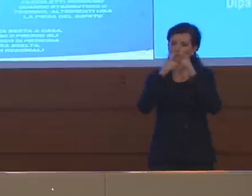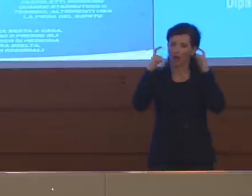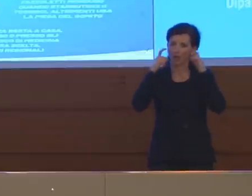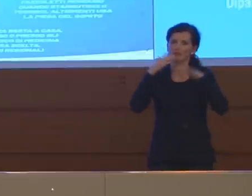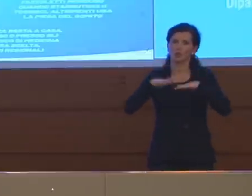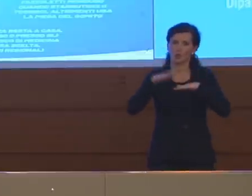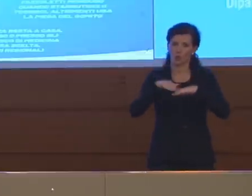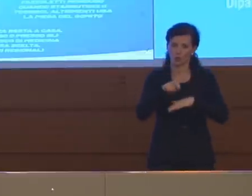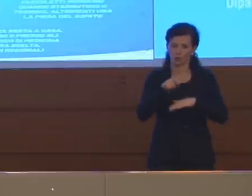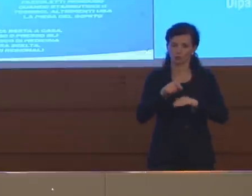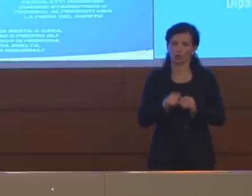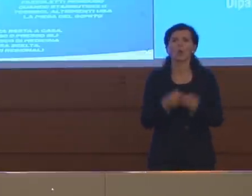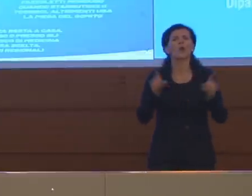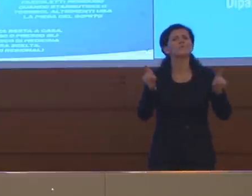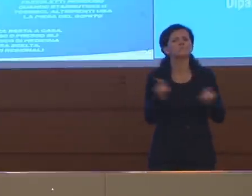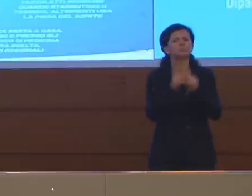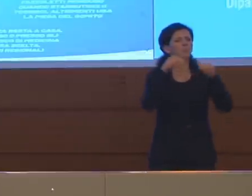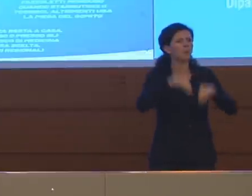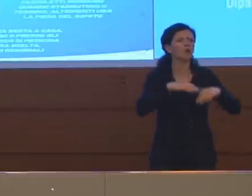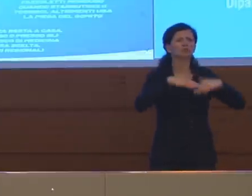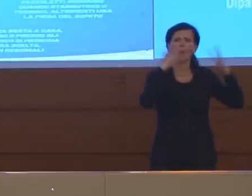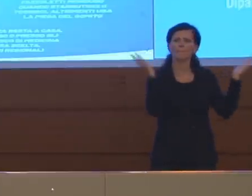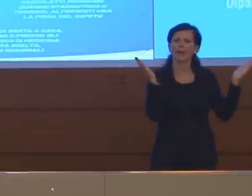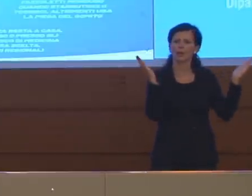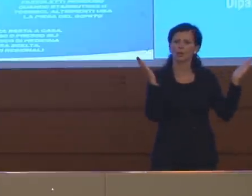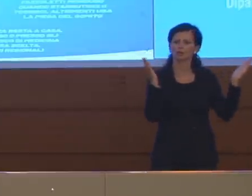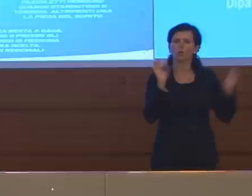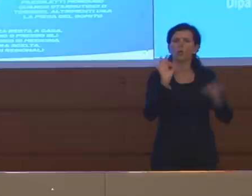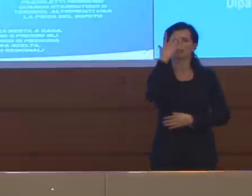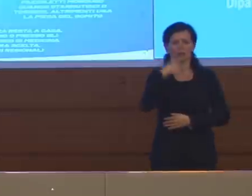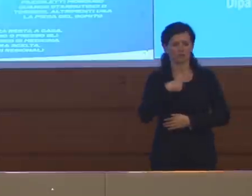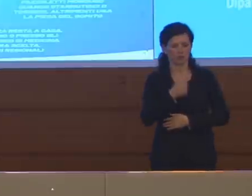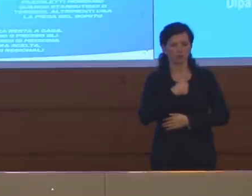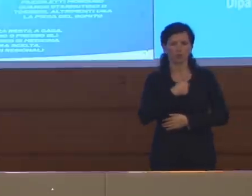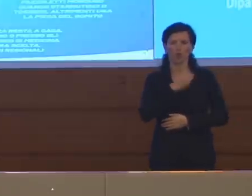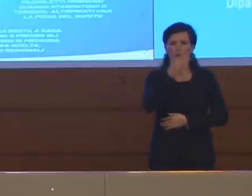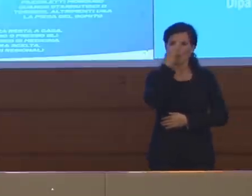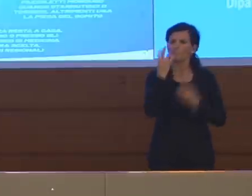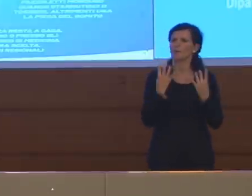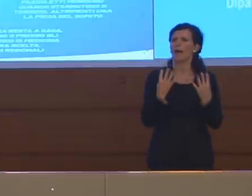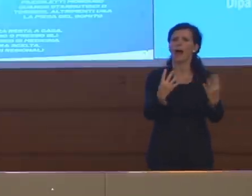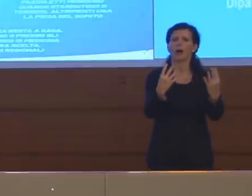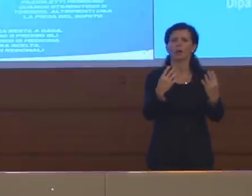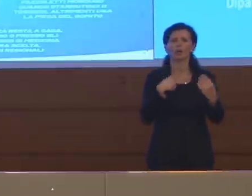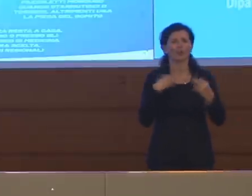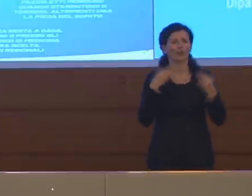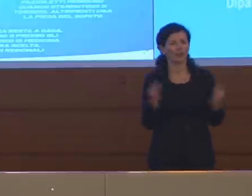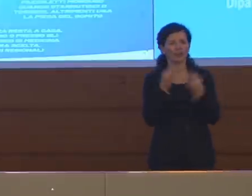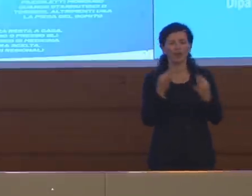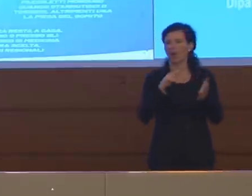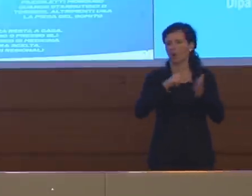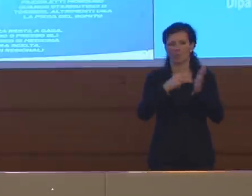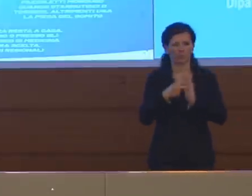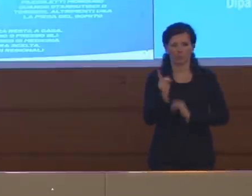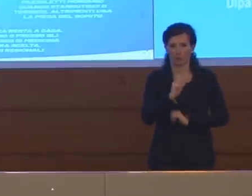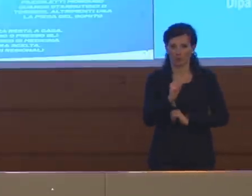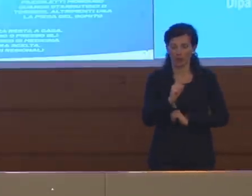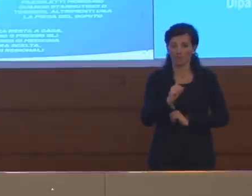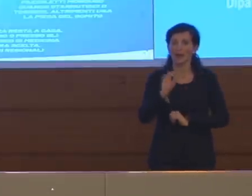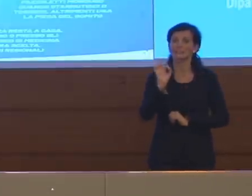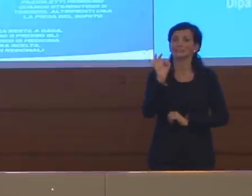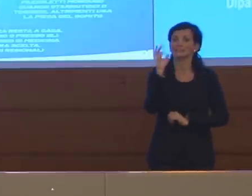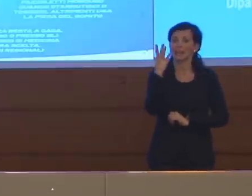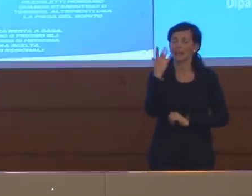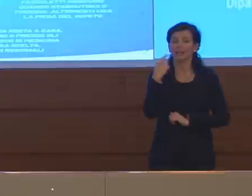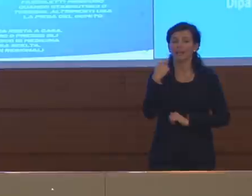E questo vale anche negli ambienti aperti. Ancora una volta, se siamo da soli in mezzo a un parco è chiaro che questo non è un problema. Se invece ci aspettiamo